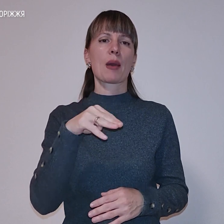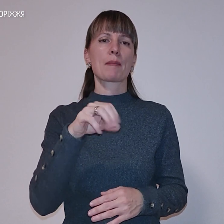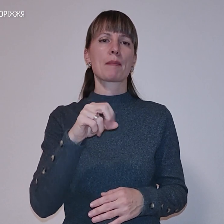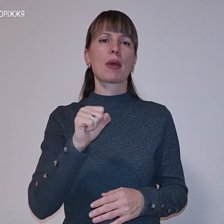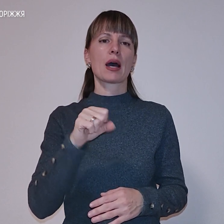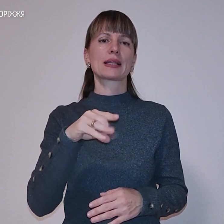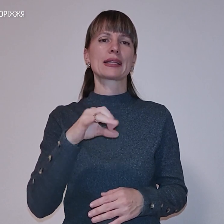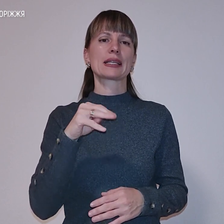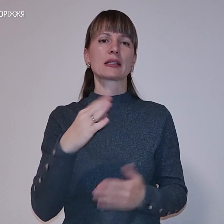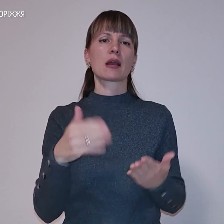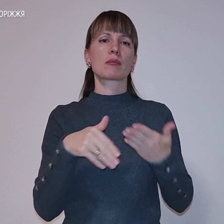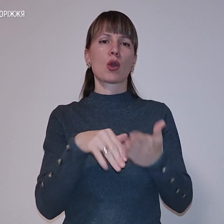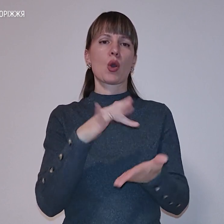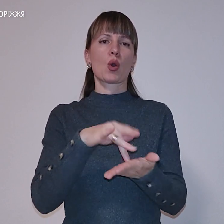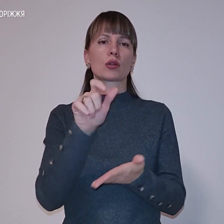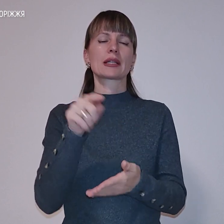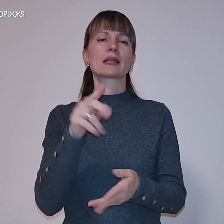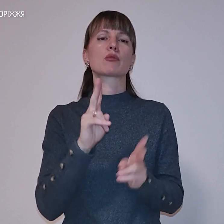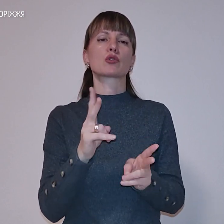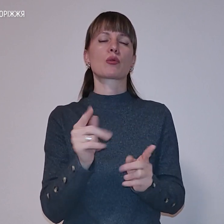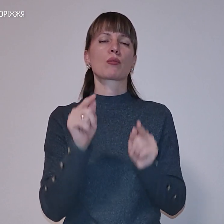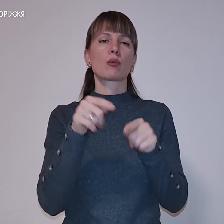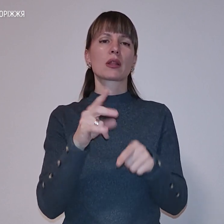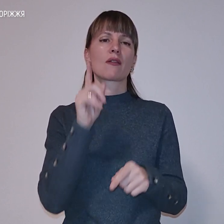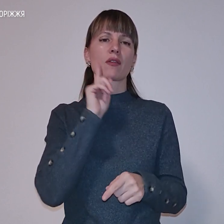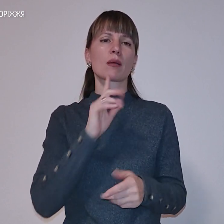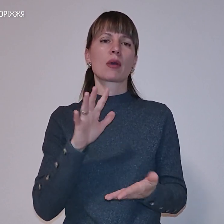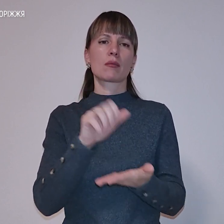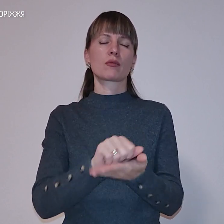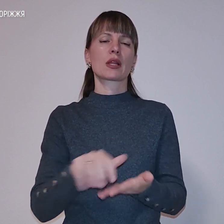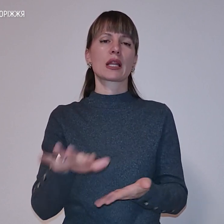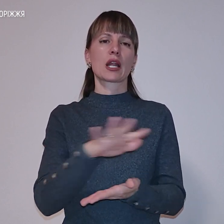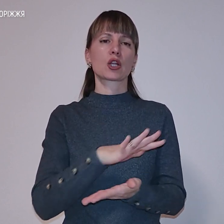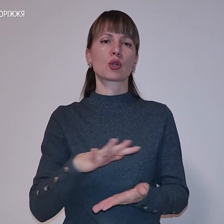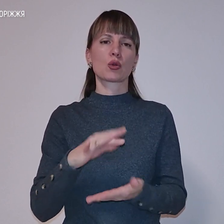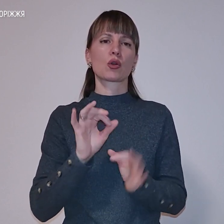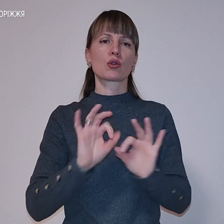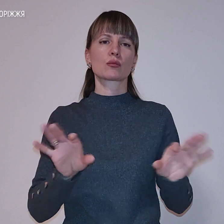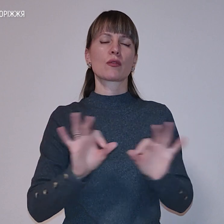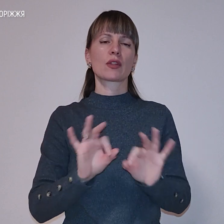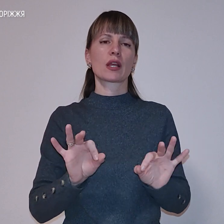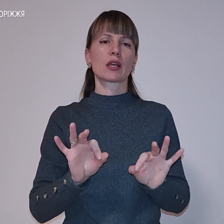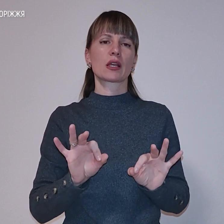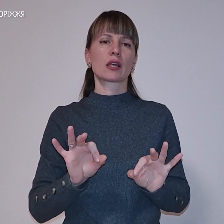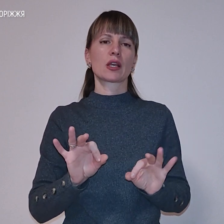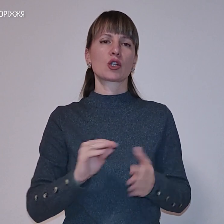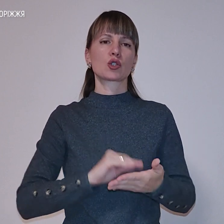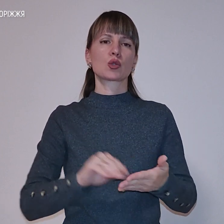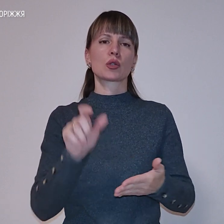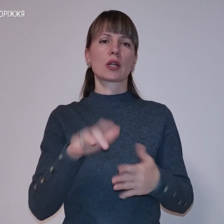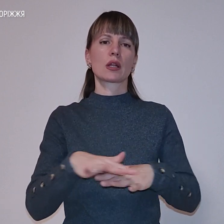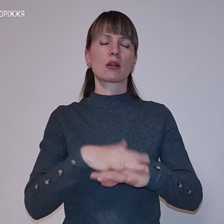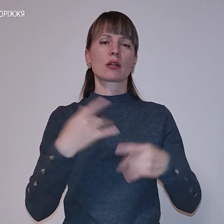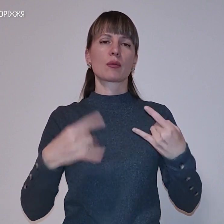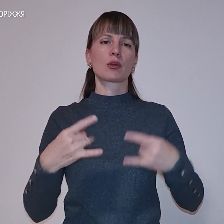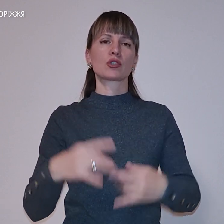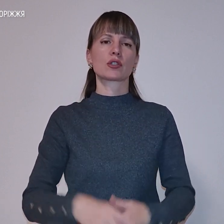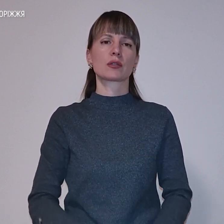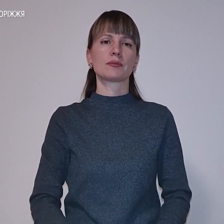також тим, хто опинився на тимчасово окупованих територіях, розповідають журналісти Суспільного. З